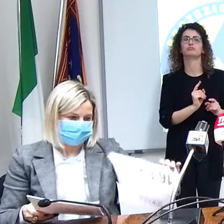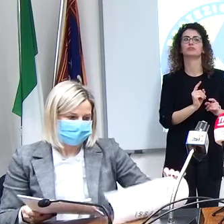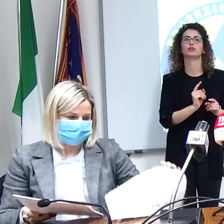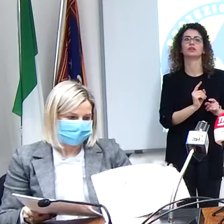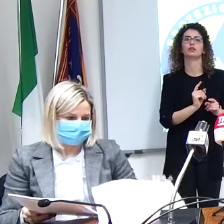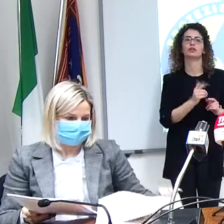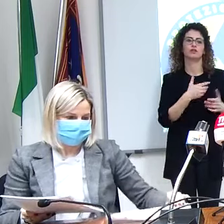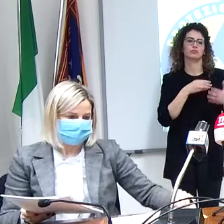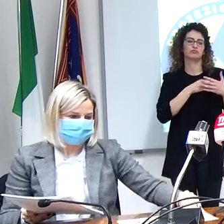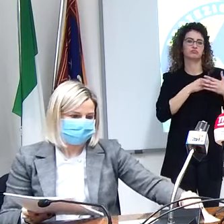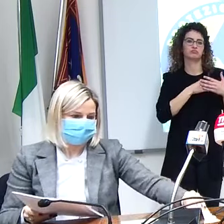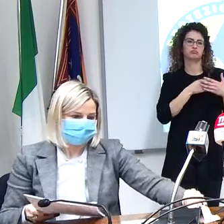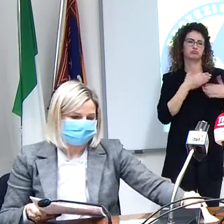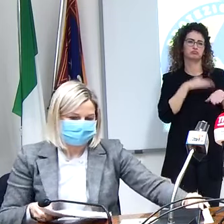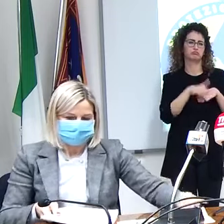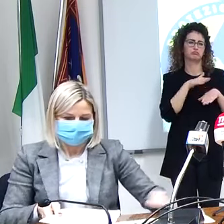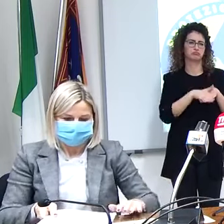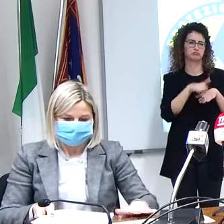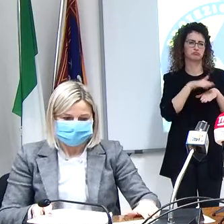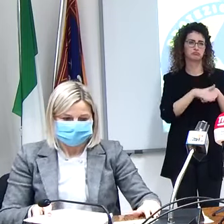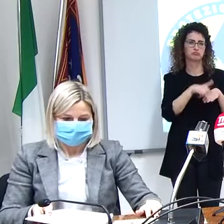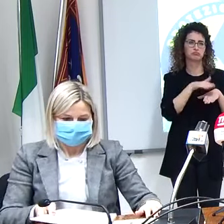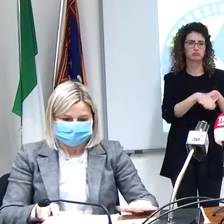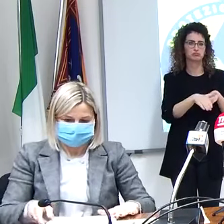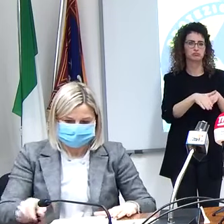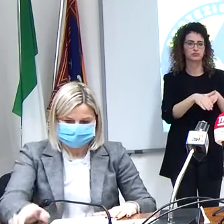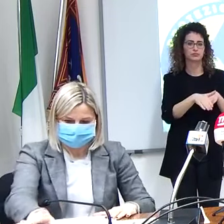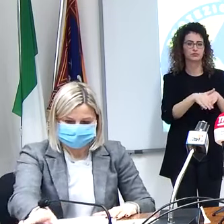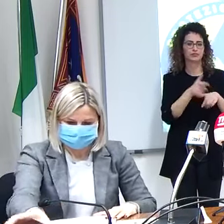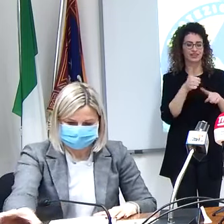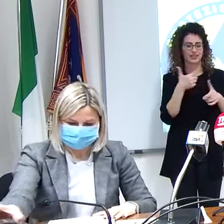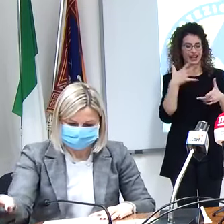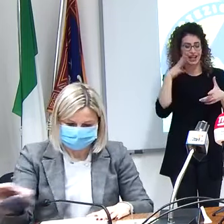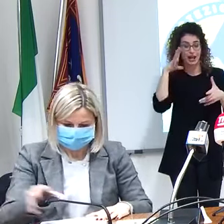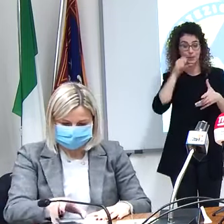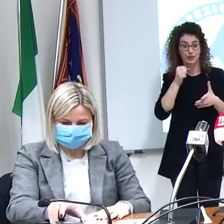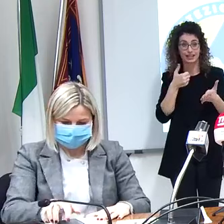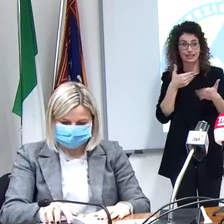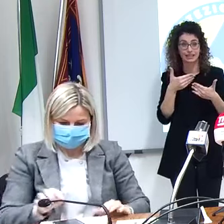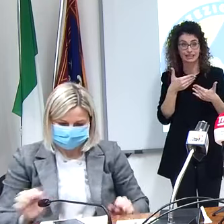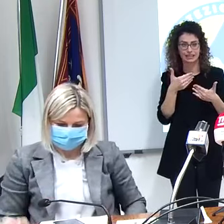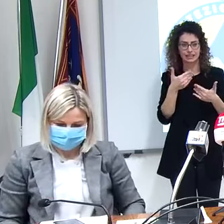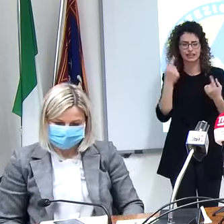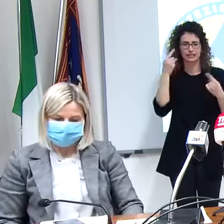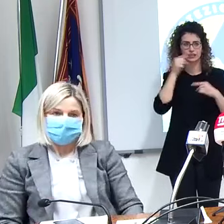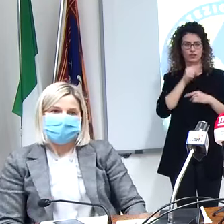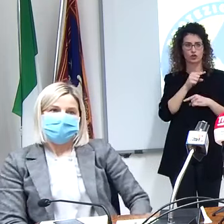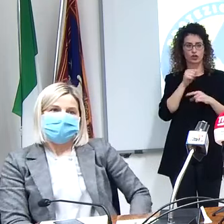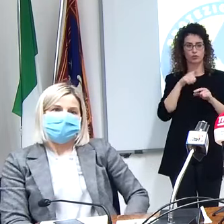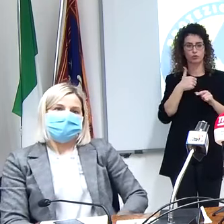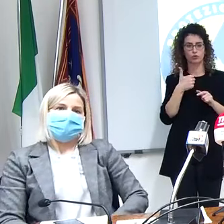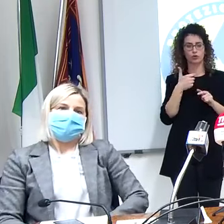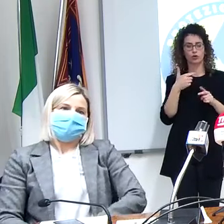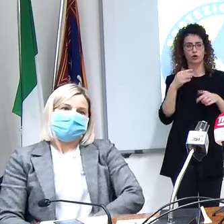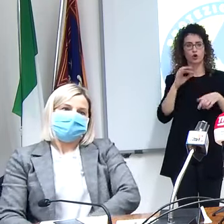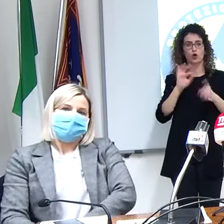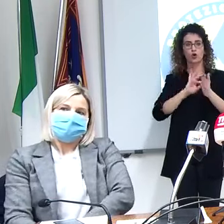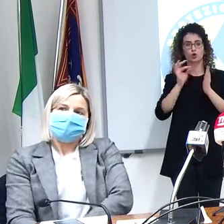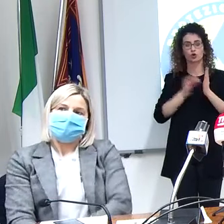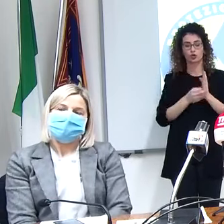molto comune insomma è difficile da individuare forse lì si può perdere dei giorni preziosi